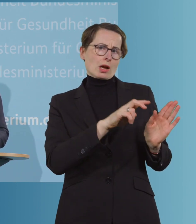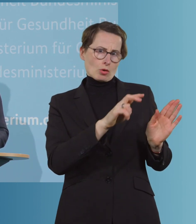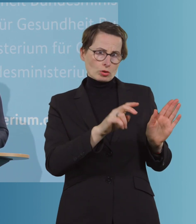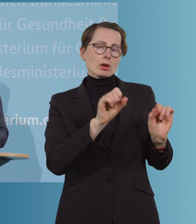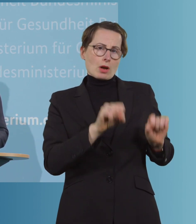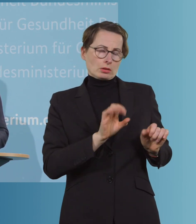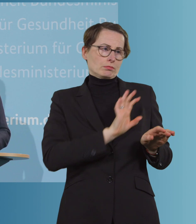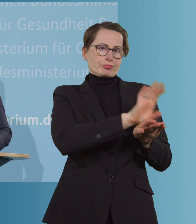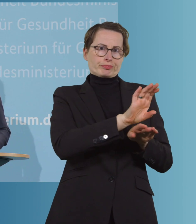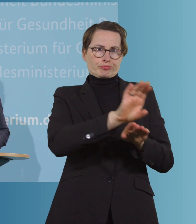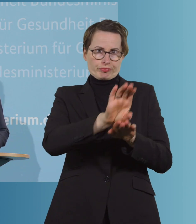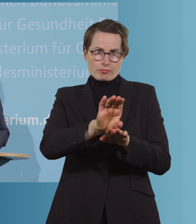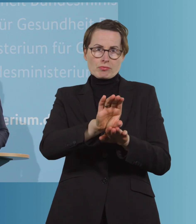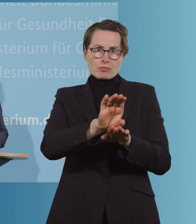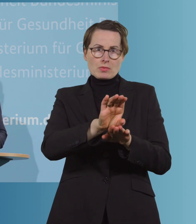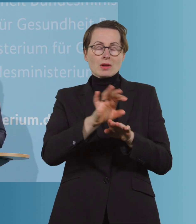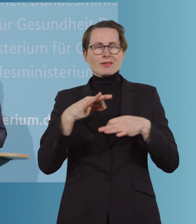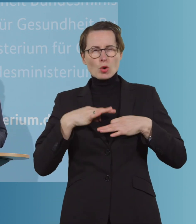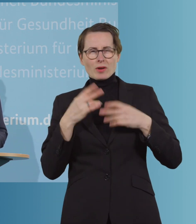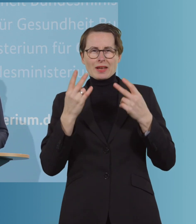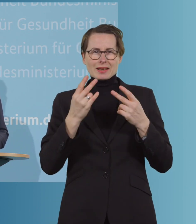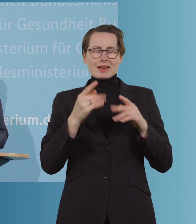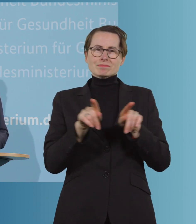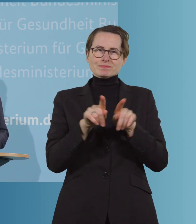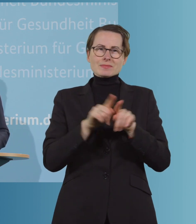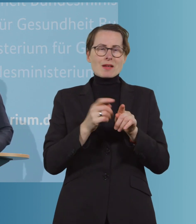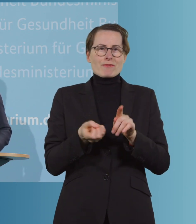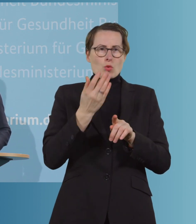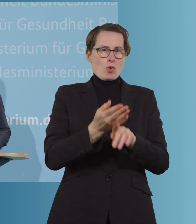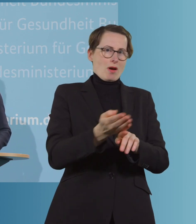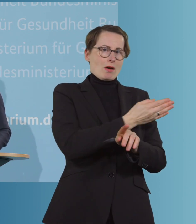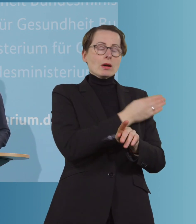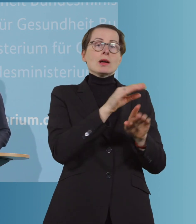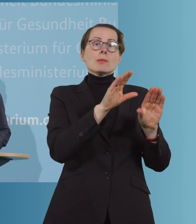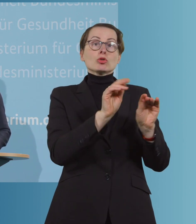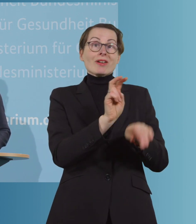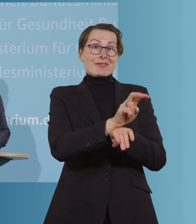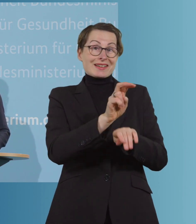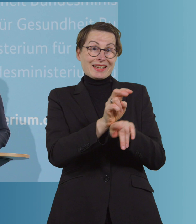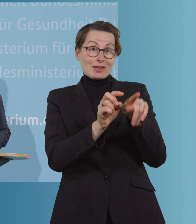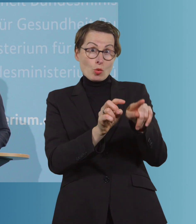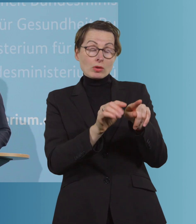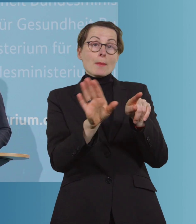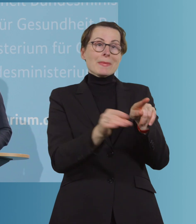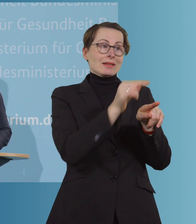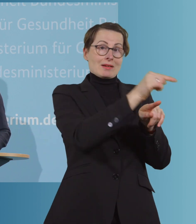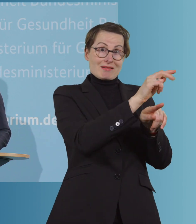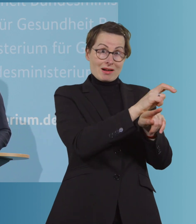es ist uns wichtig, dass wie im Frühjahr die Beschäftigtenvertretungen mit den Krankenhäusern, mit den Arbeitgebern, dann die Prämien